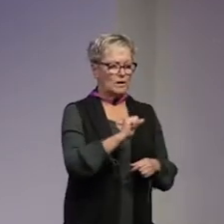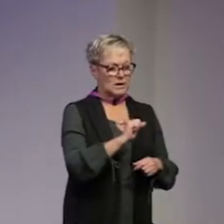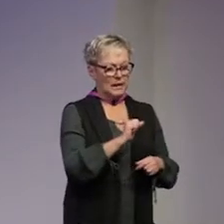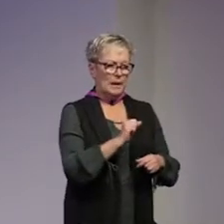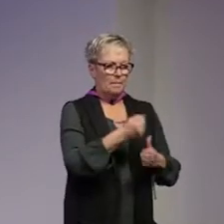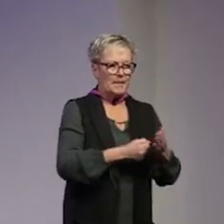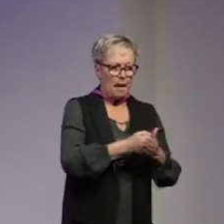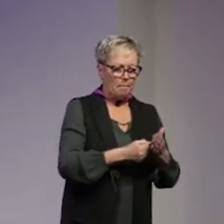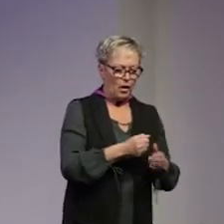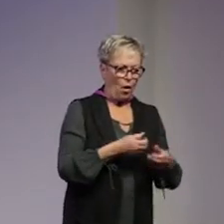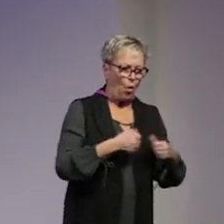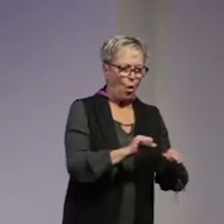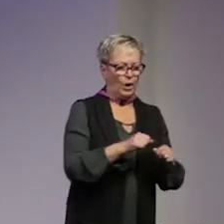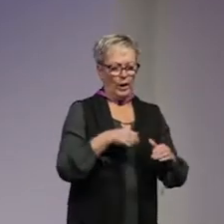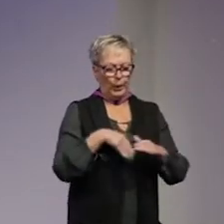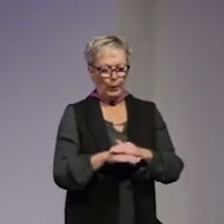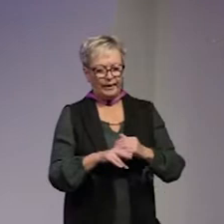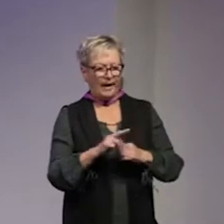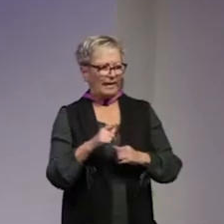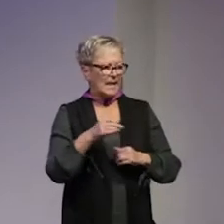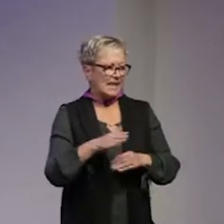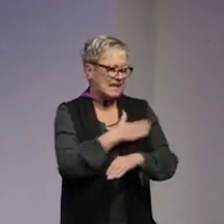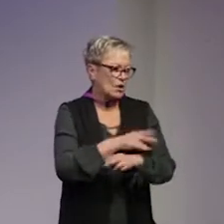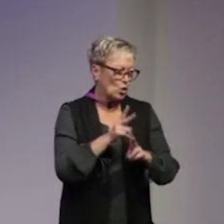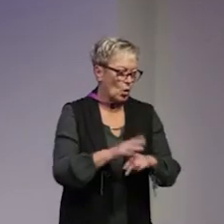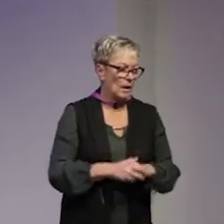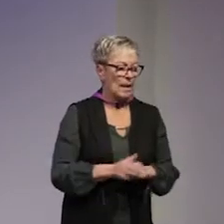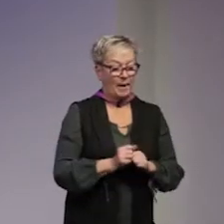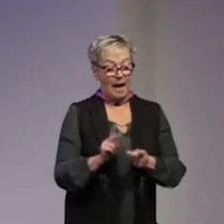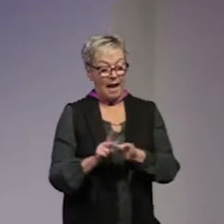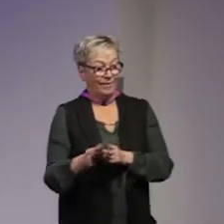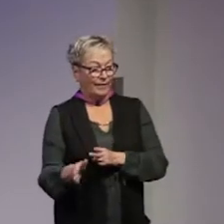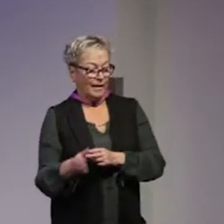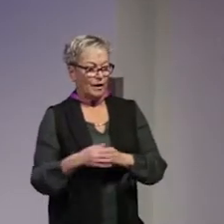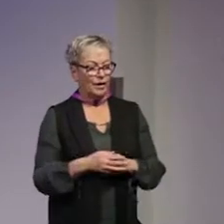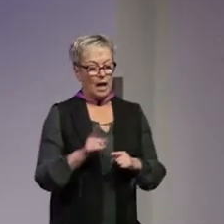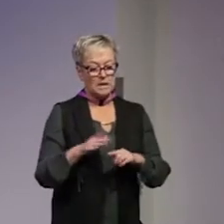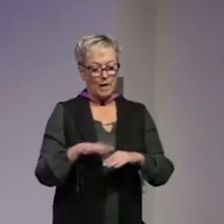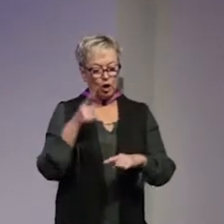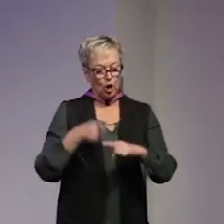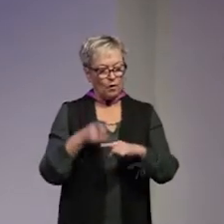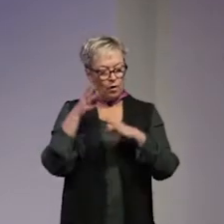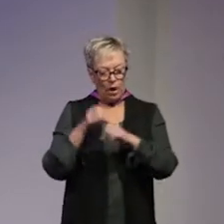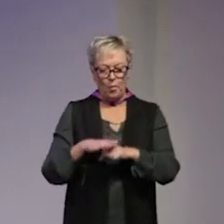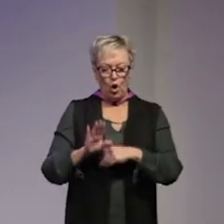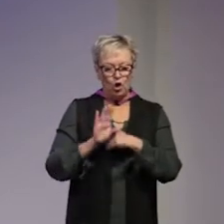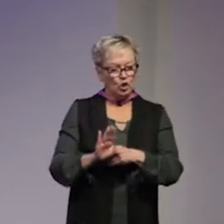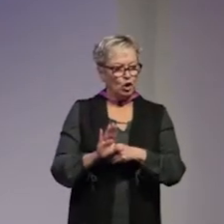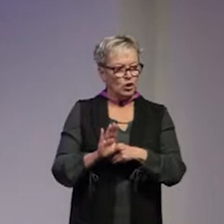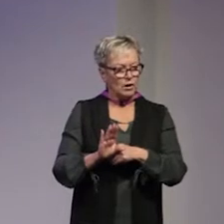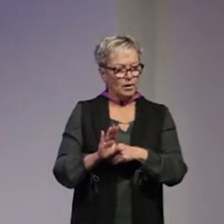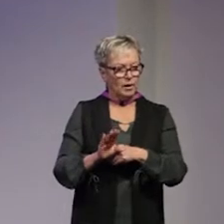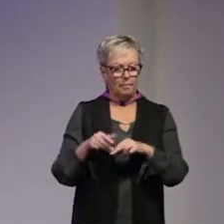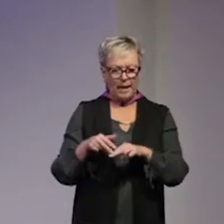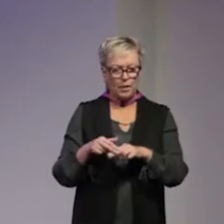åtgärder underrättelse tjänst och så vidare med den andra delen kanske tydligare fokus på skyddsmekanismer och säger